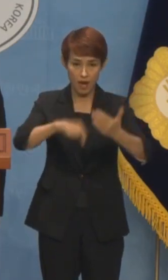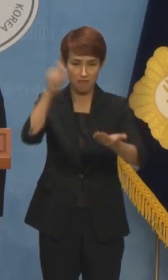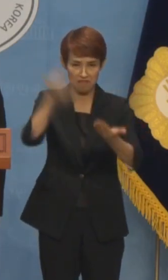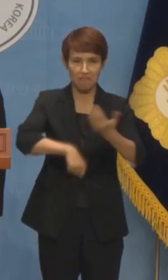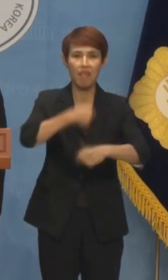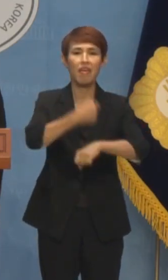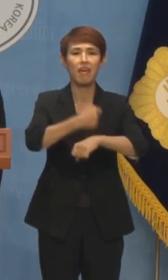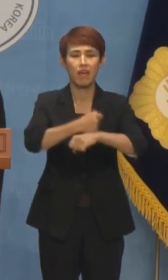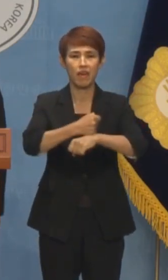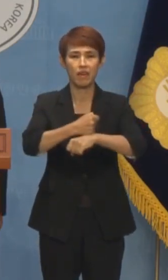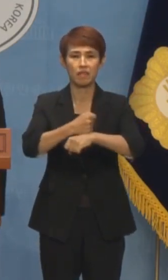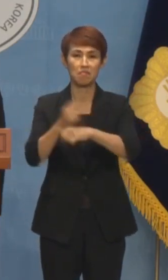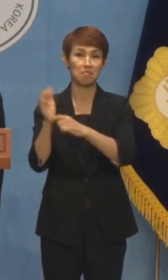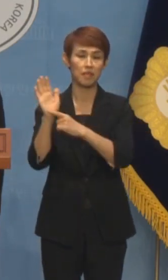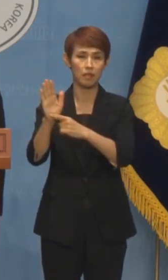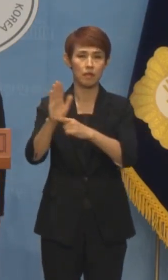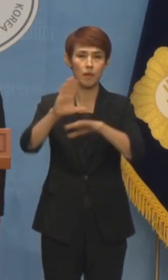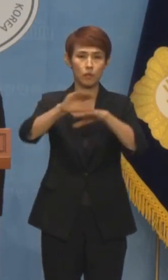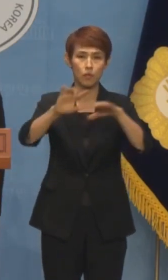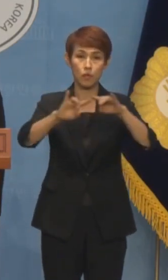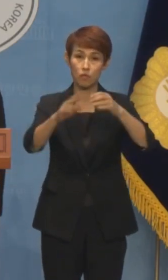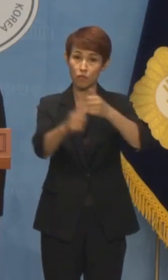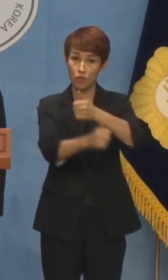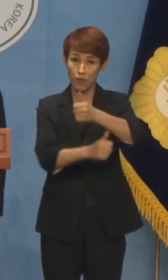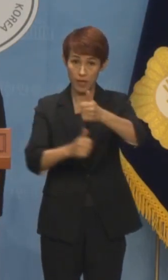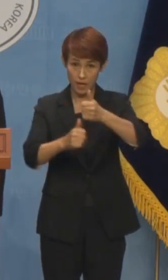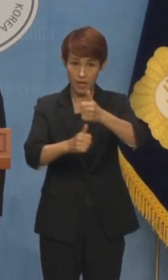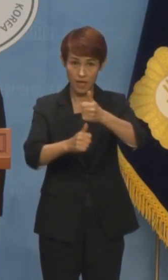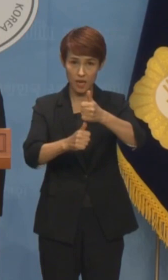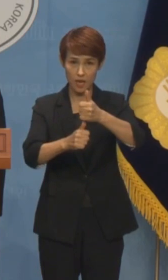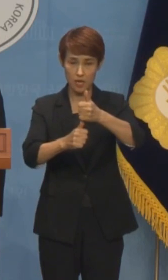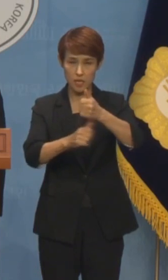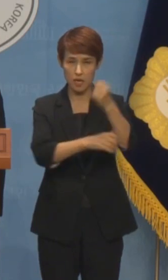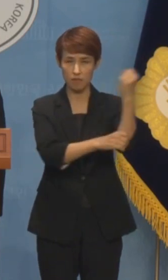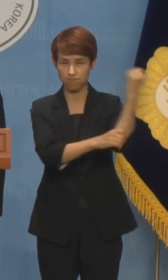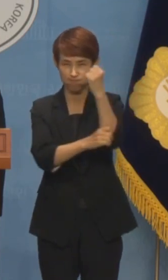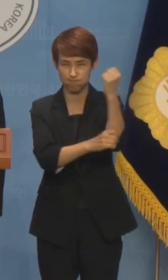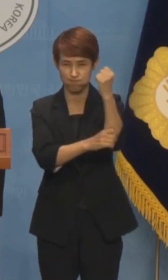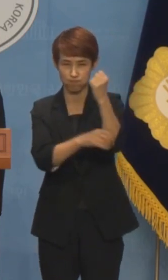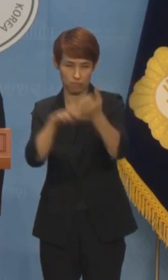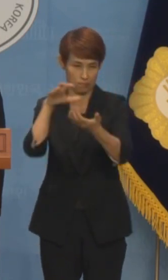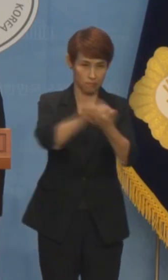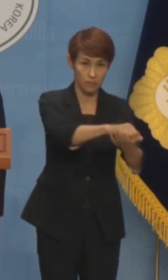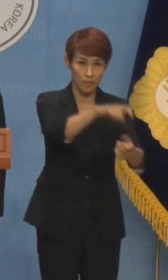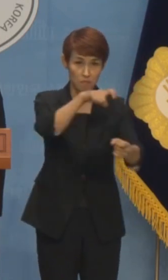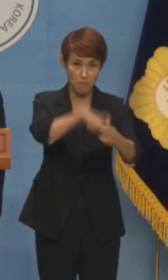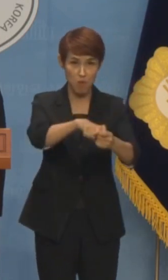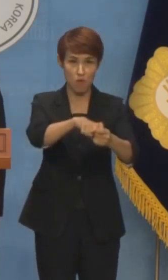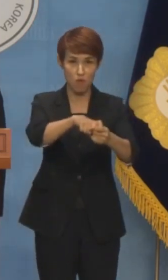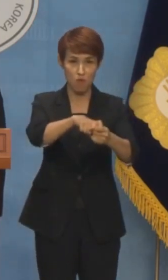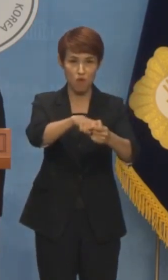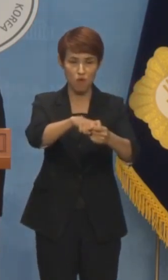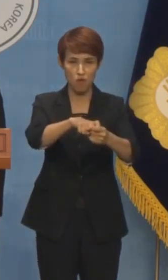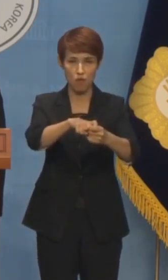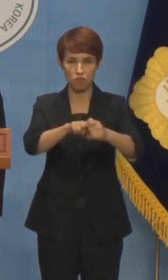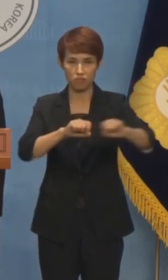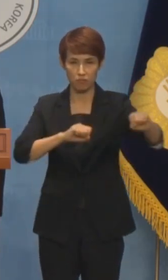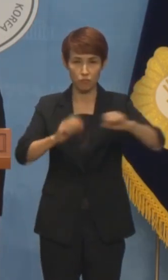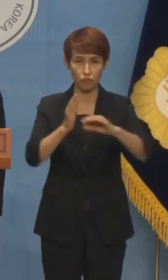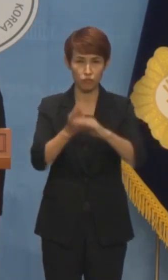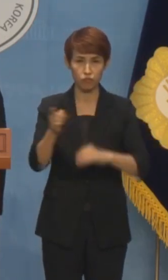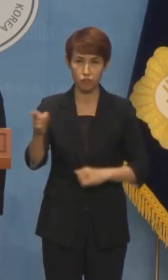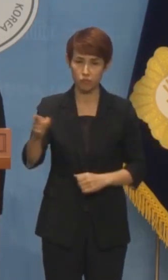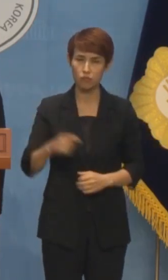있다며 방송통신위원회를 흔들고 거머쥐기 위해 보란듯 나선 것입니다.